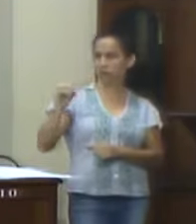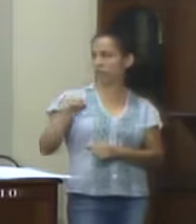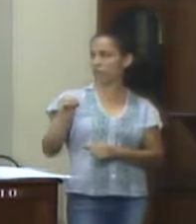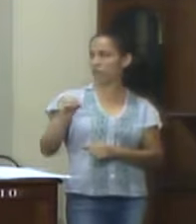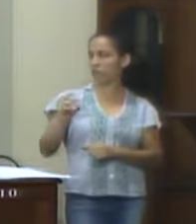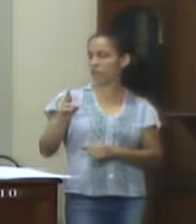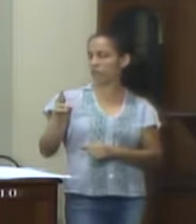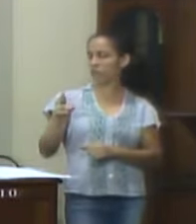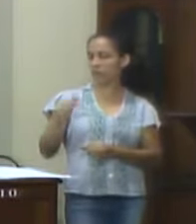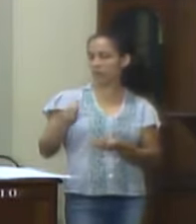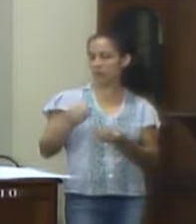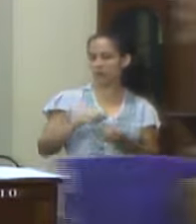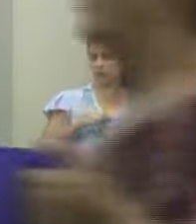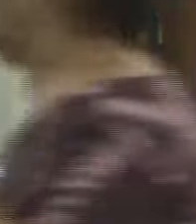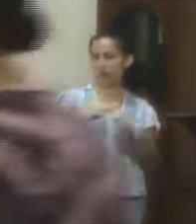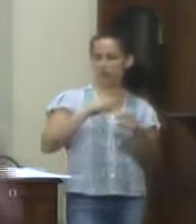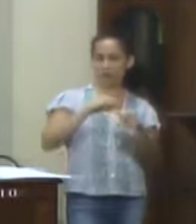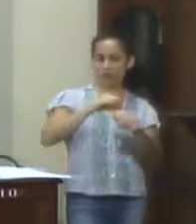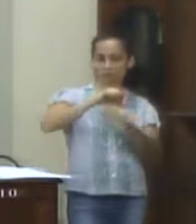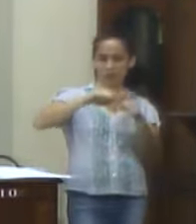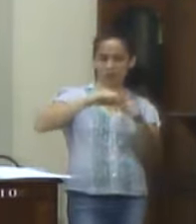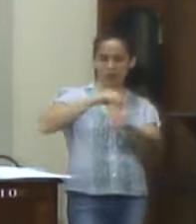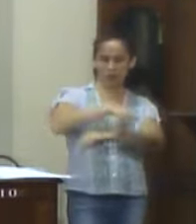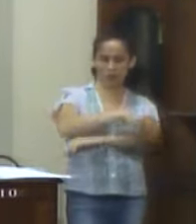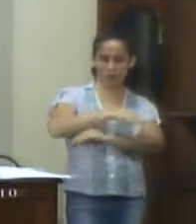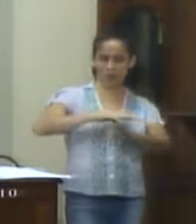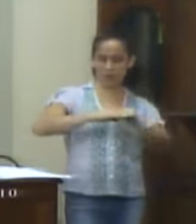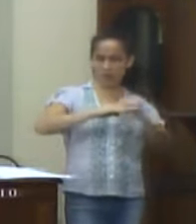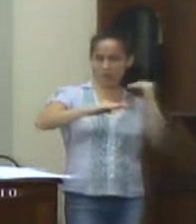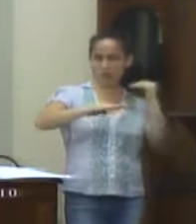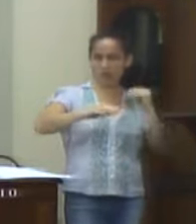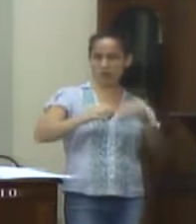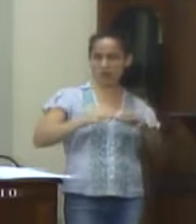deverá ser transferida para a reforma e adaptação de pateios públicos,